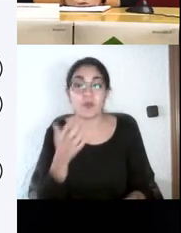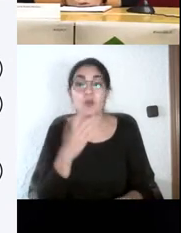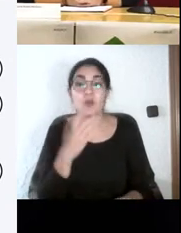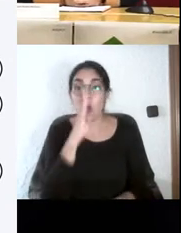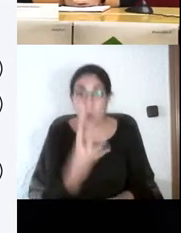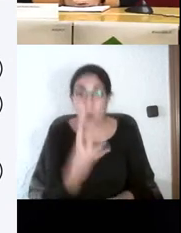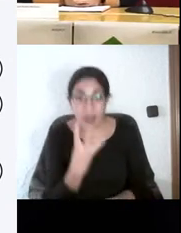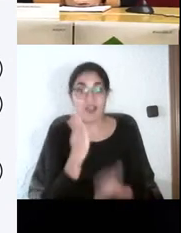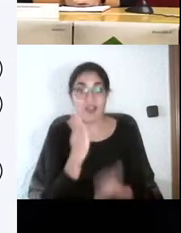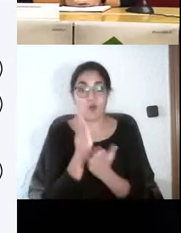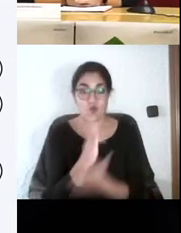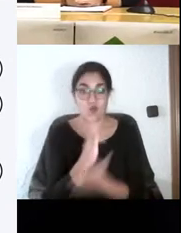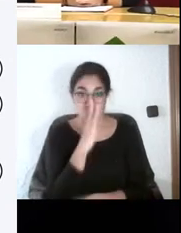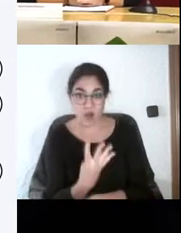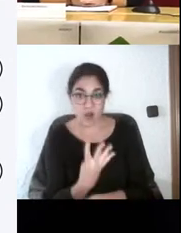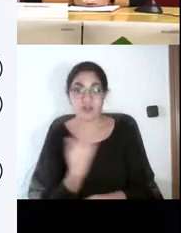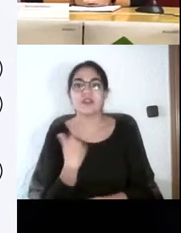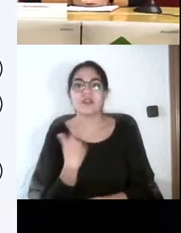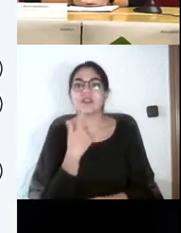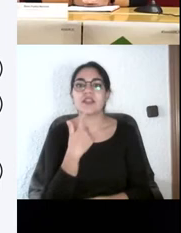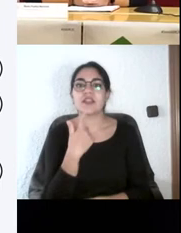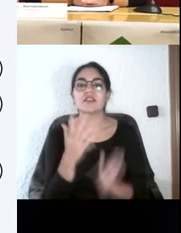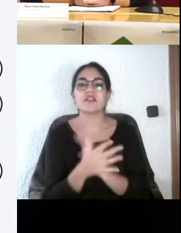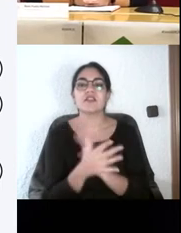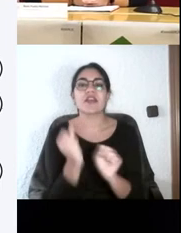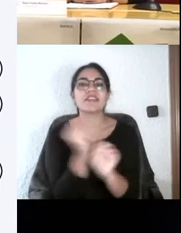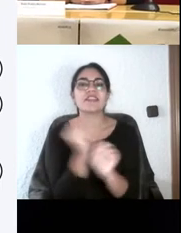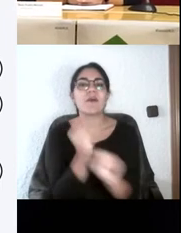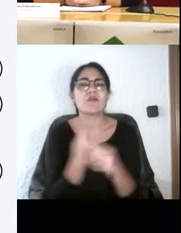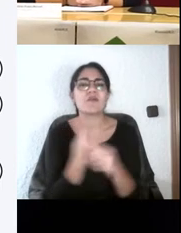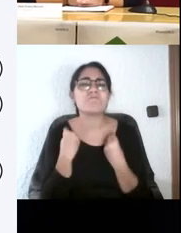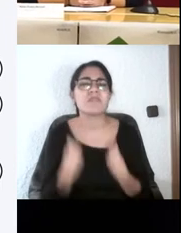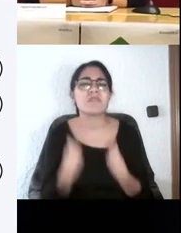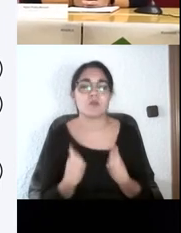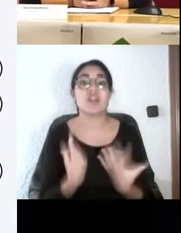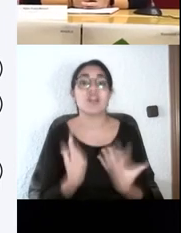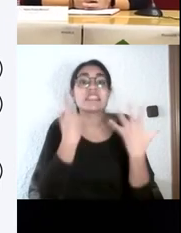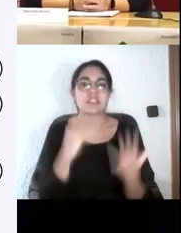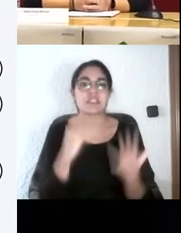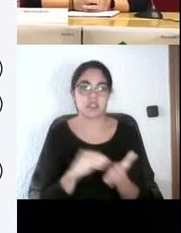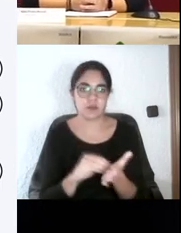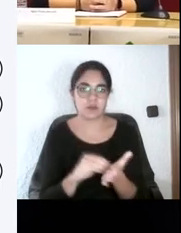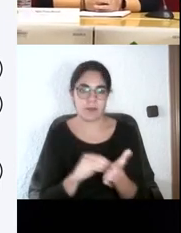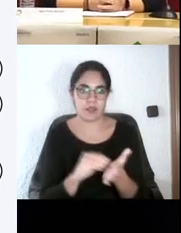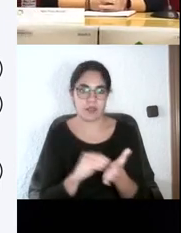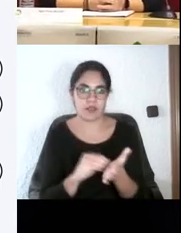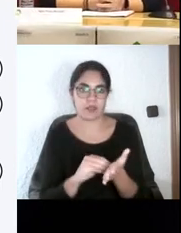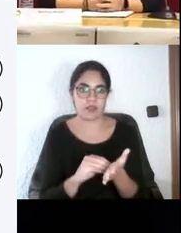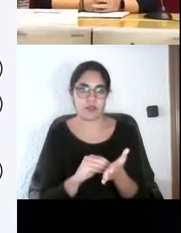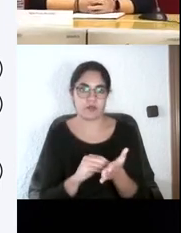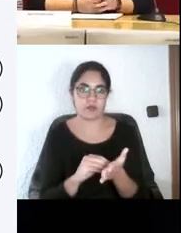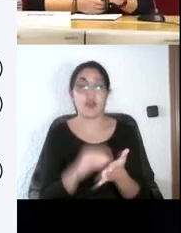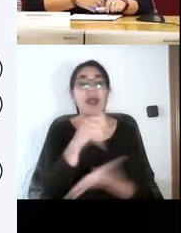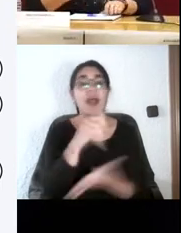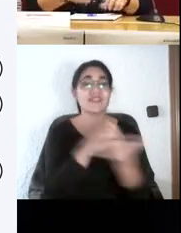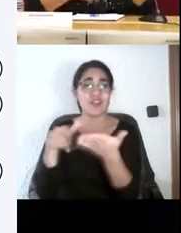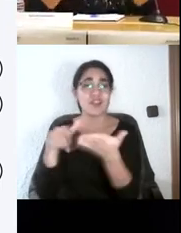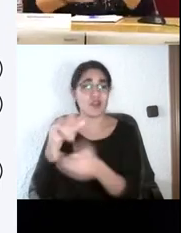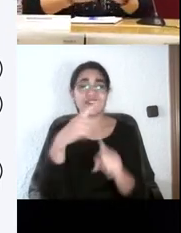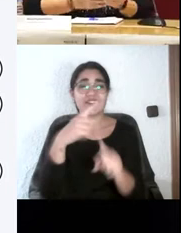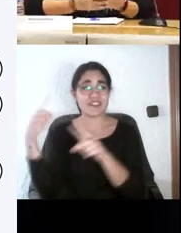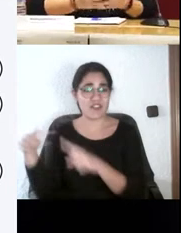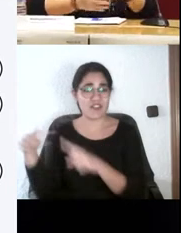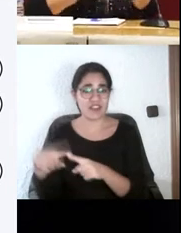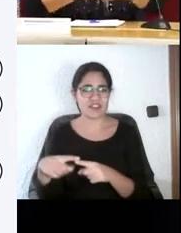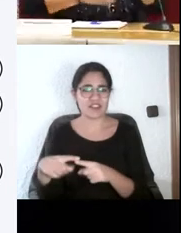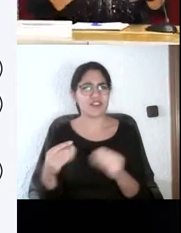no paran de decirme, he hecho seis veces el mismo trabajo. Para diferentes asignaturas. O esto se genera, se